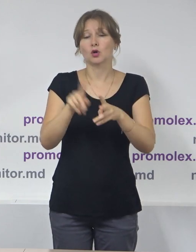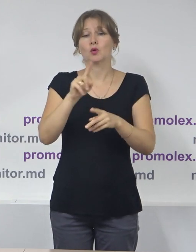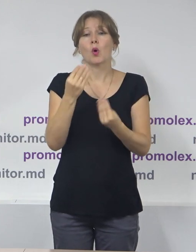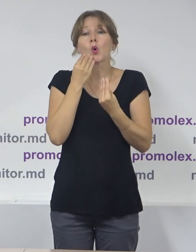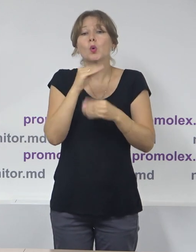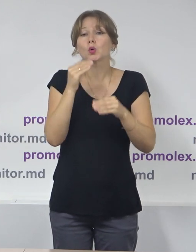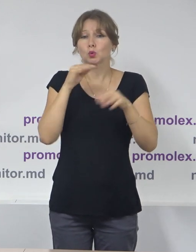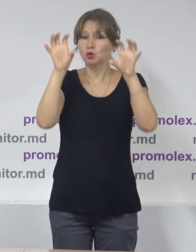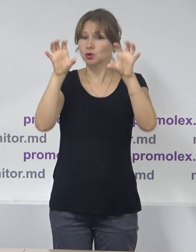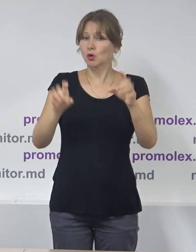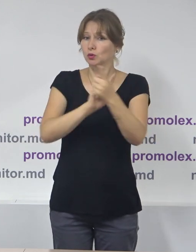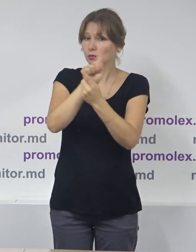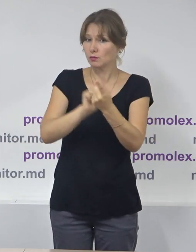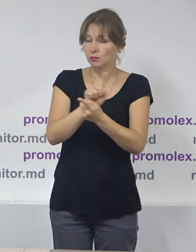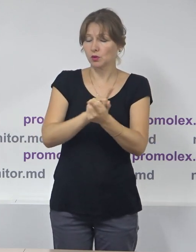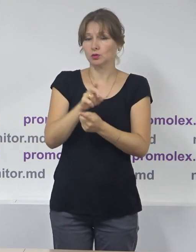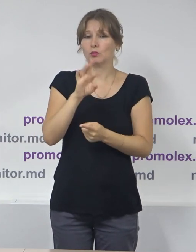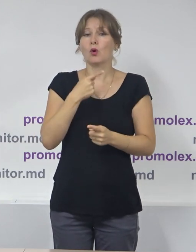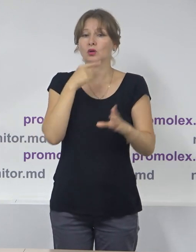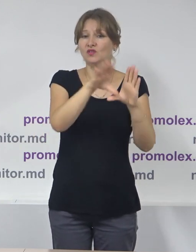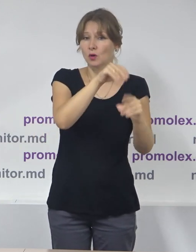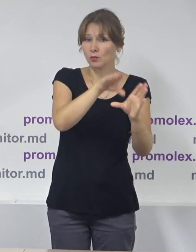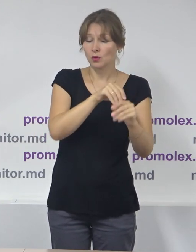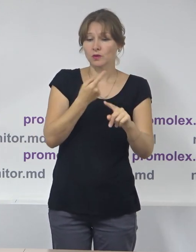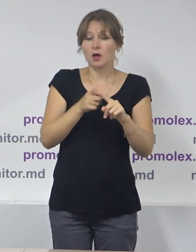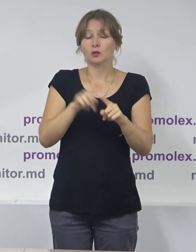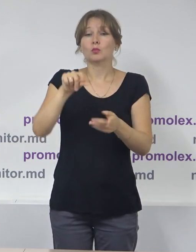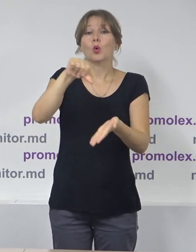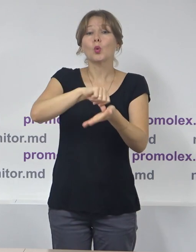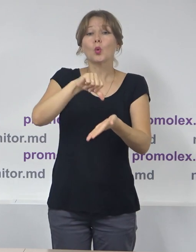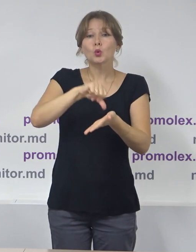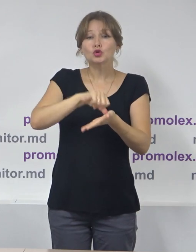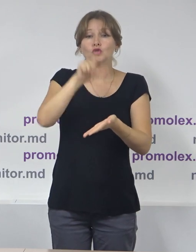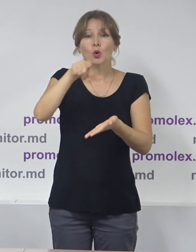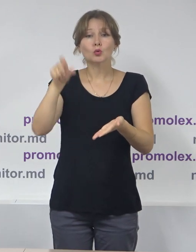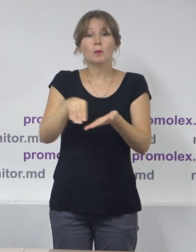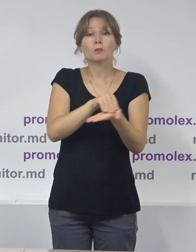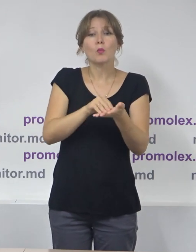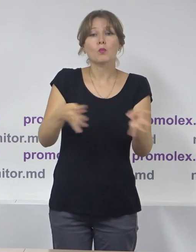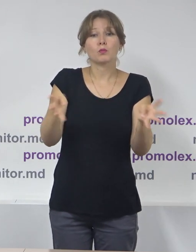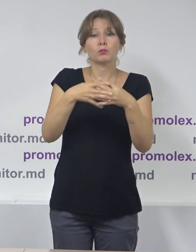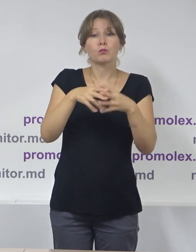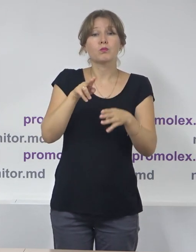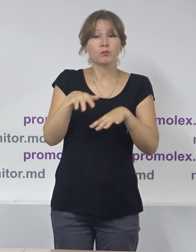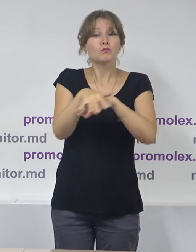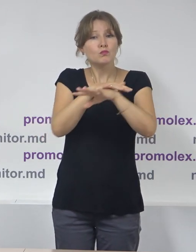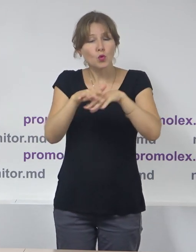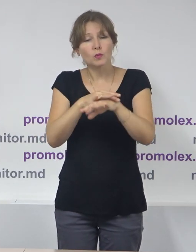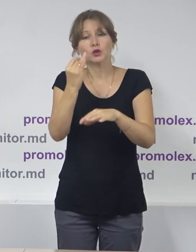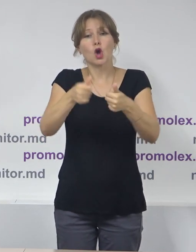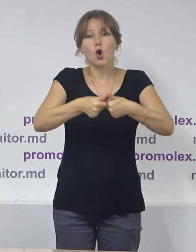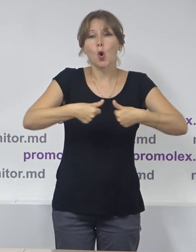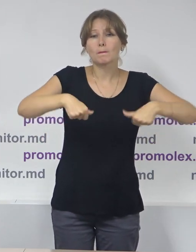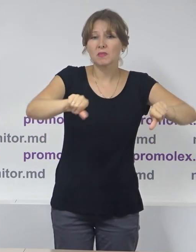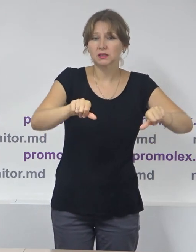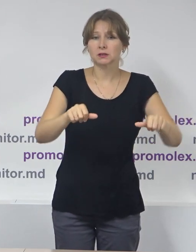a legislației electorale și conexie. Este vorba în special de participare la procesul de consultare publică atât pe platforma Comisiei Electorale Centrale